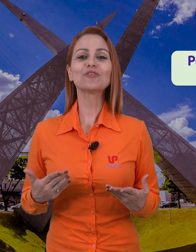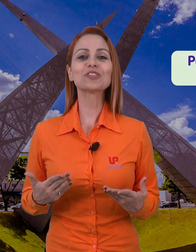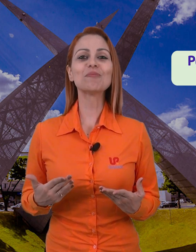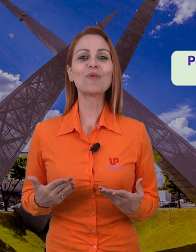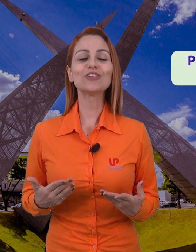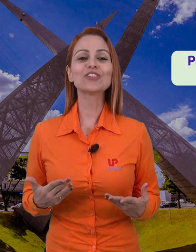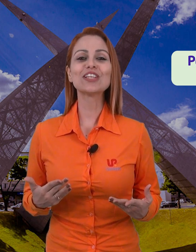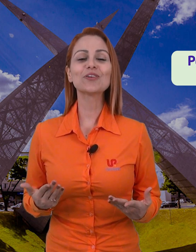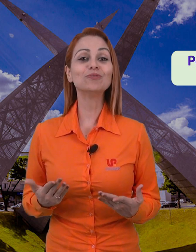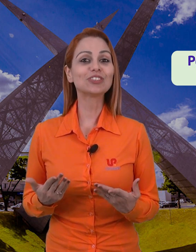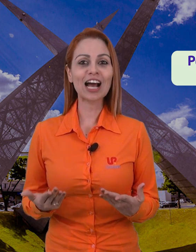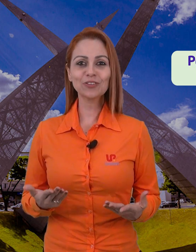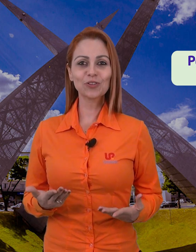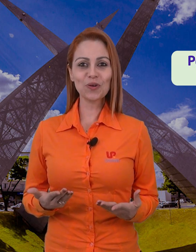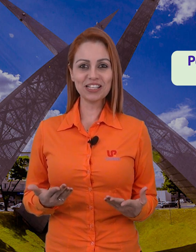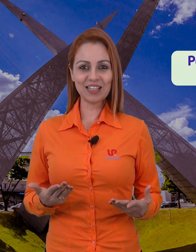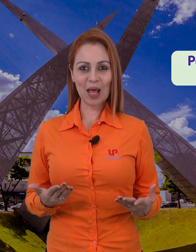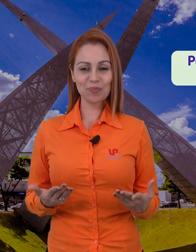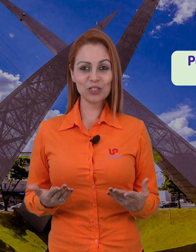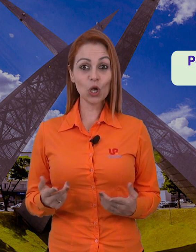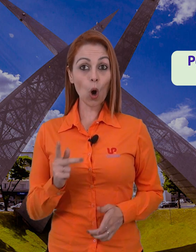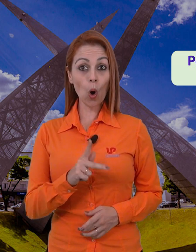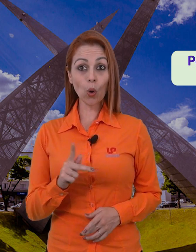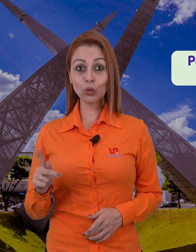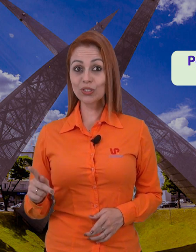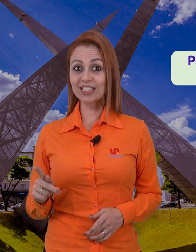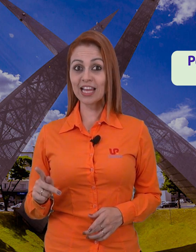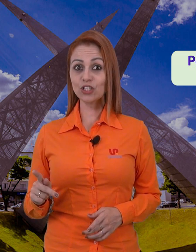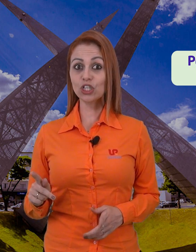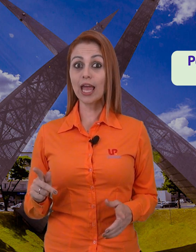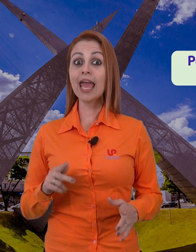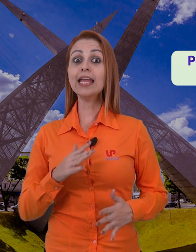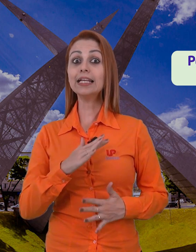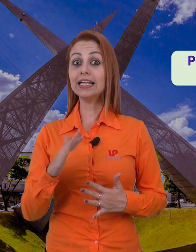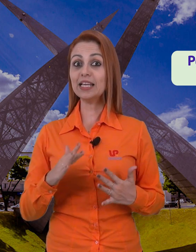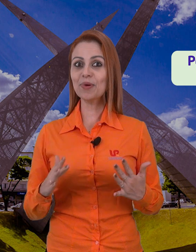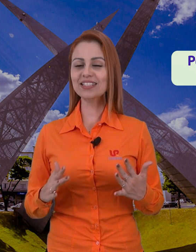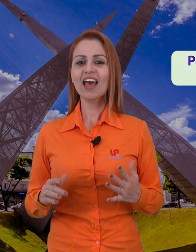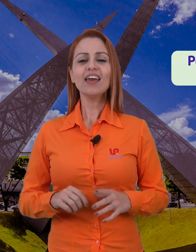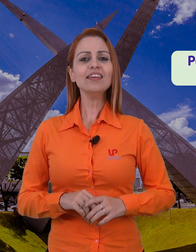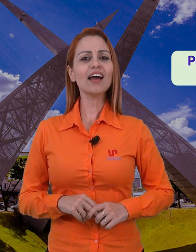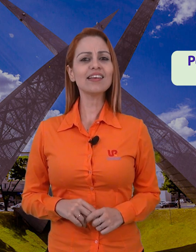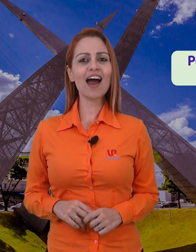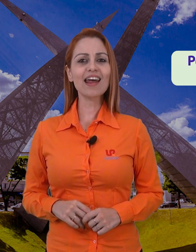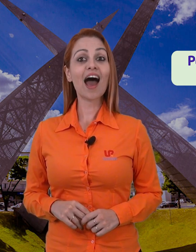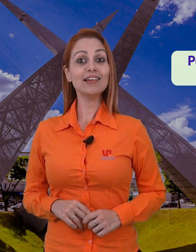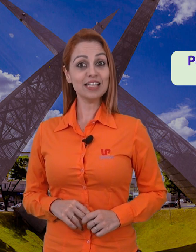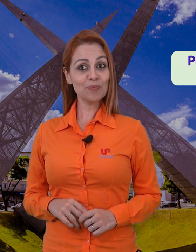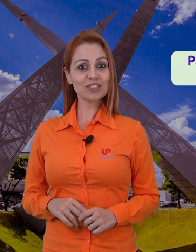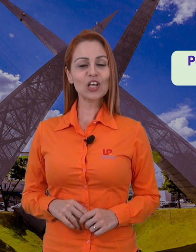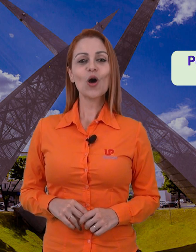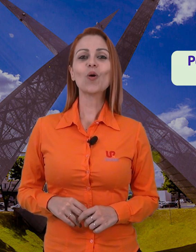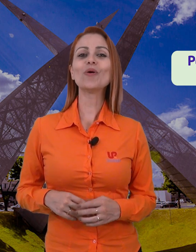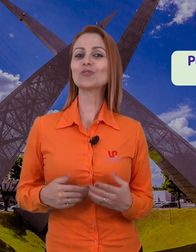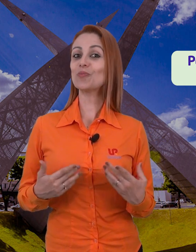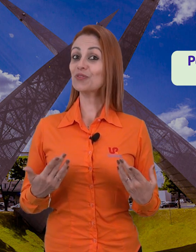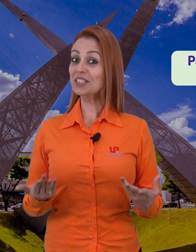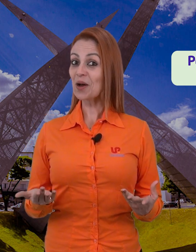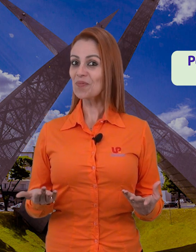você pode ser um tradutor-intérprete ou docente em Libras e aliar a Libras com a sua profissão